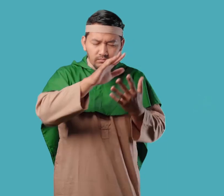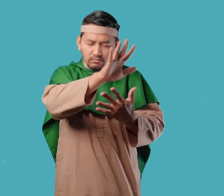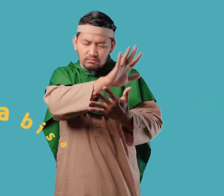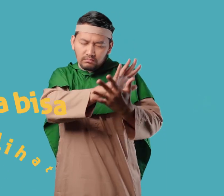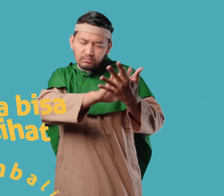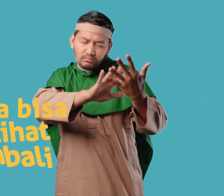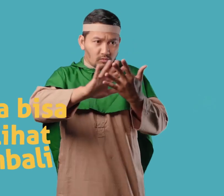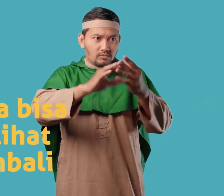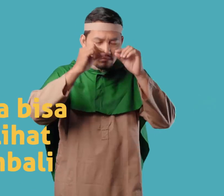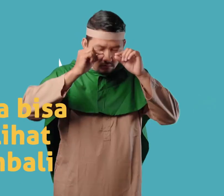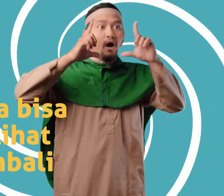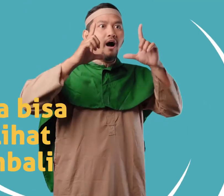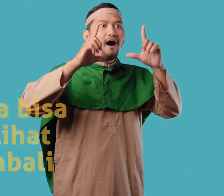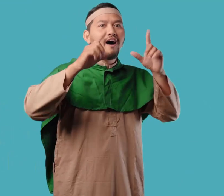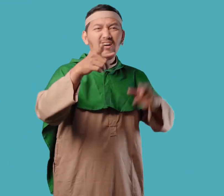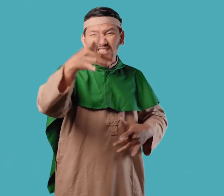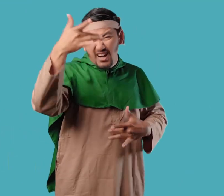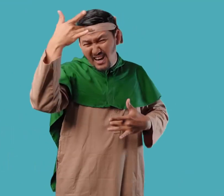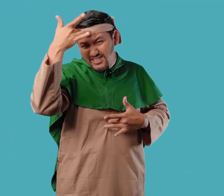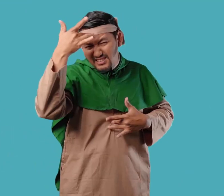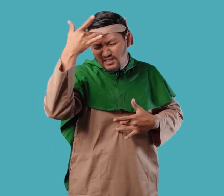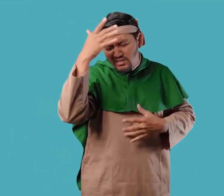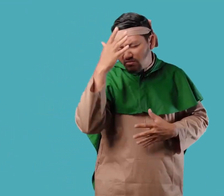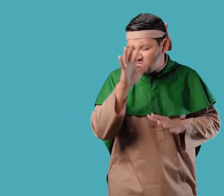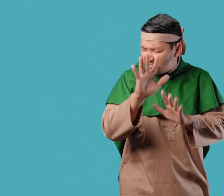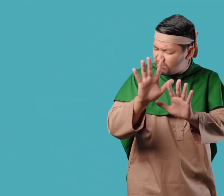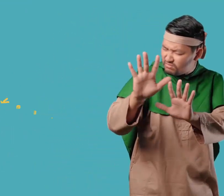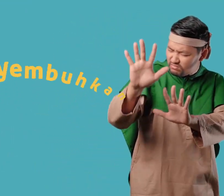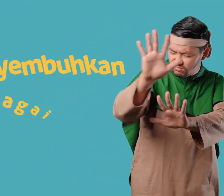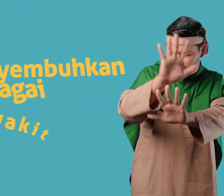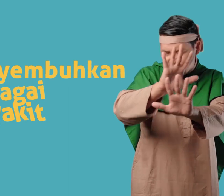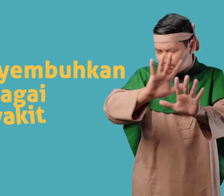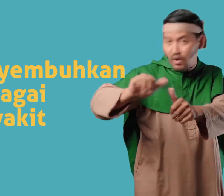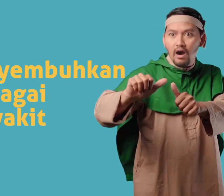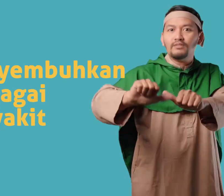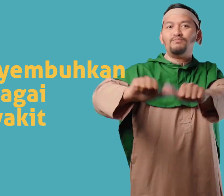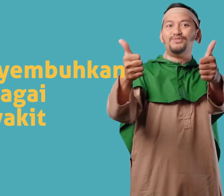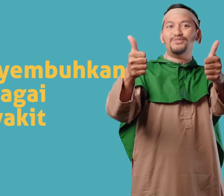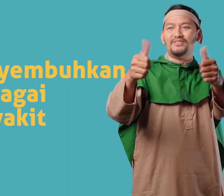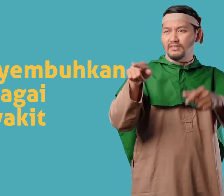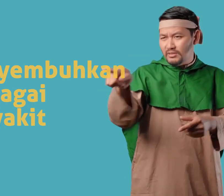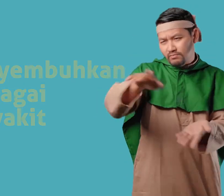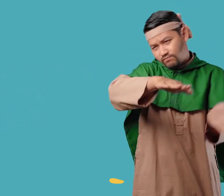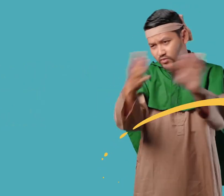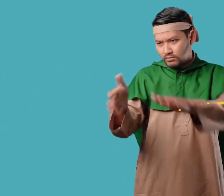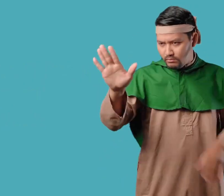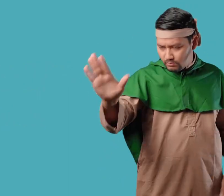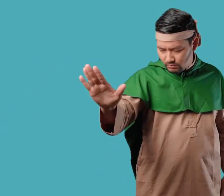melihat kembali Serta dapat menyembuhkan berbagai penyakit Bahkan dapat menghidupkan